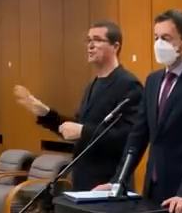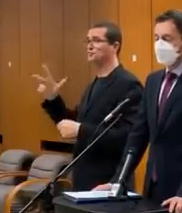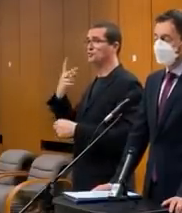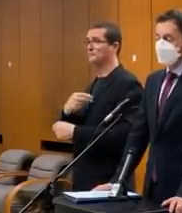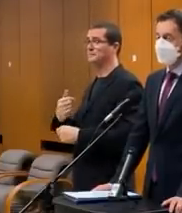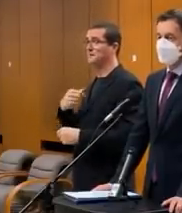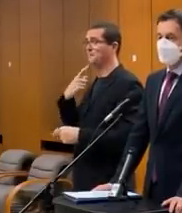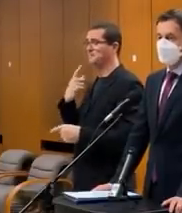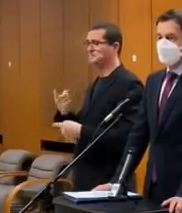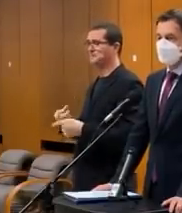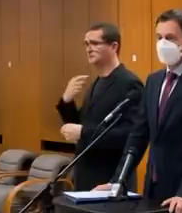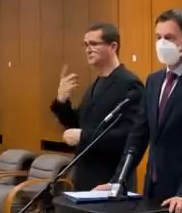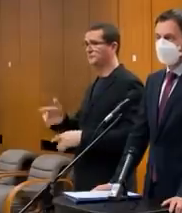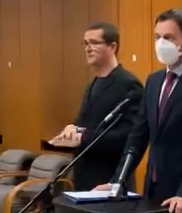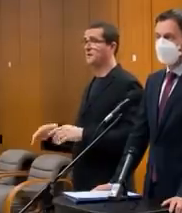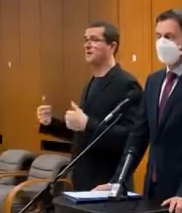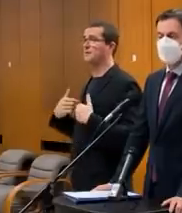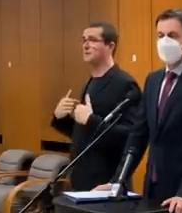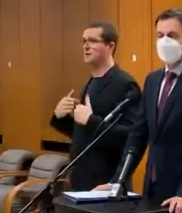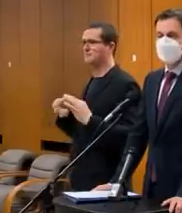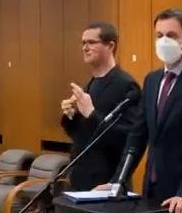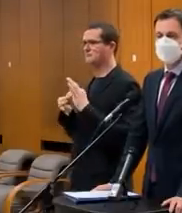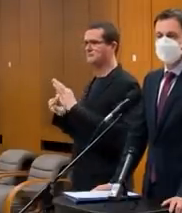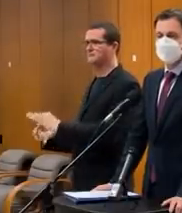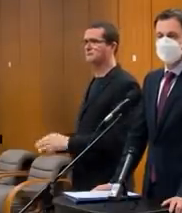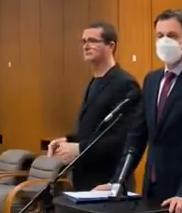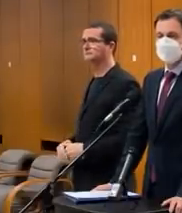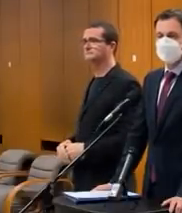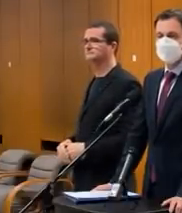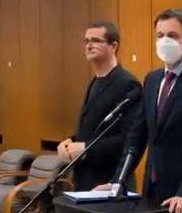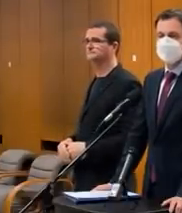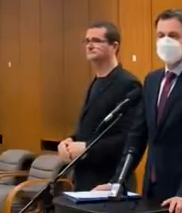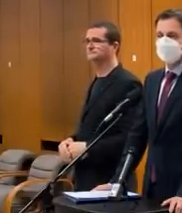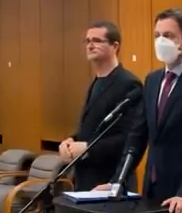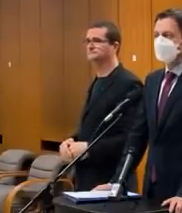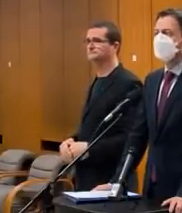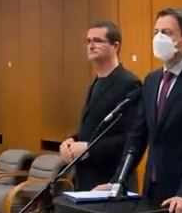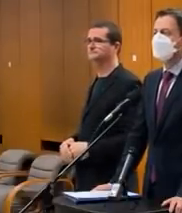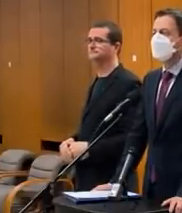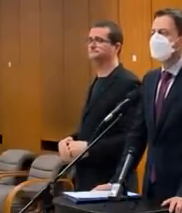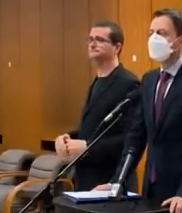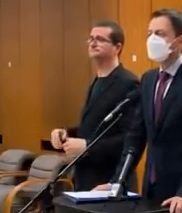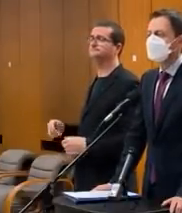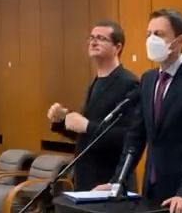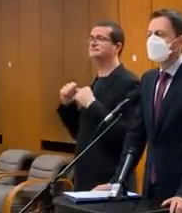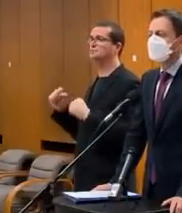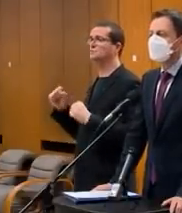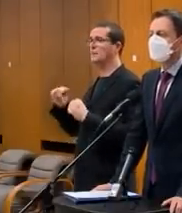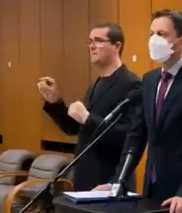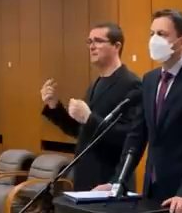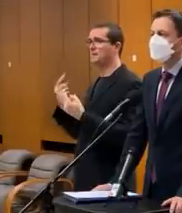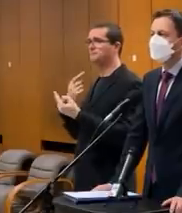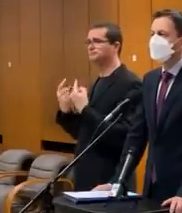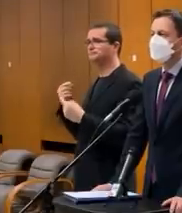Ja som sa vyjadil veľmi konkrétne. Ja som konzistentne o svojom vyjadrení. Pán premiér, ja sa čekal, že súde má to ako prebieha